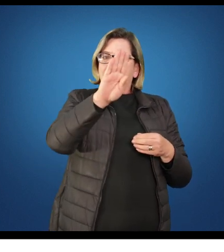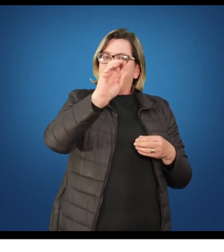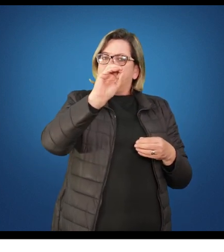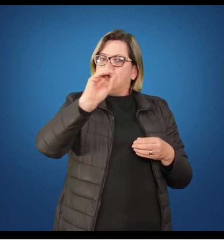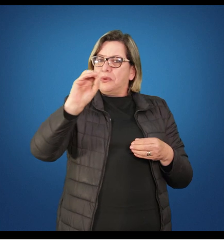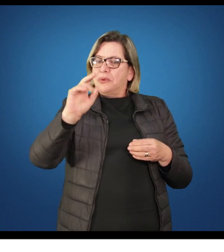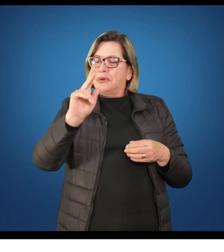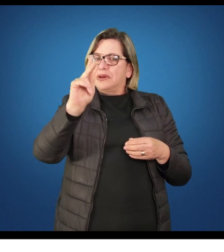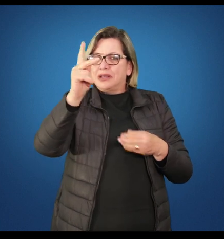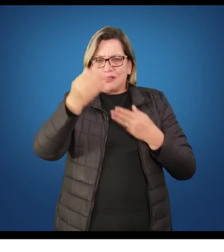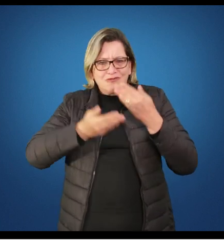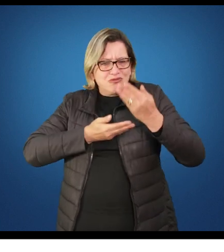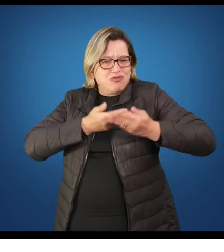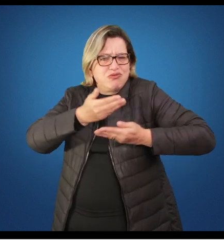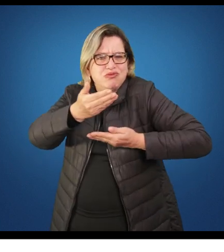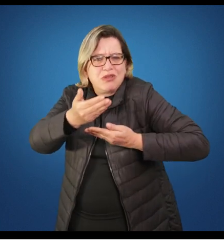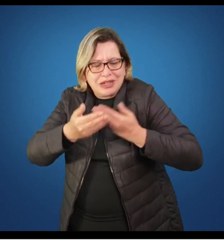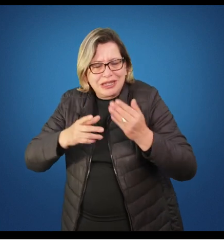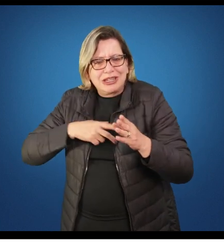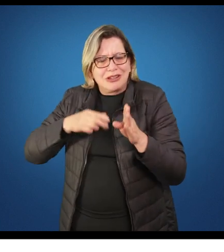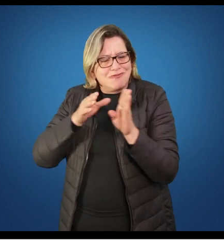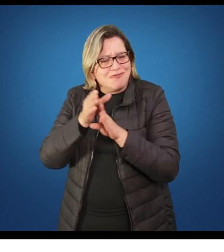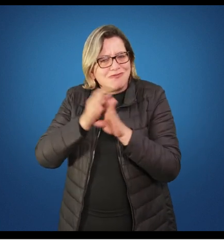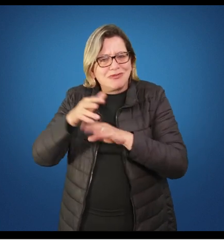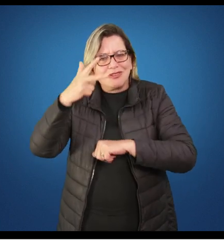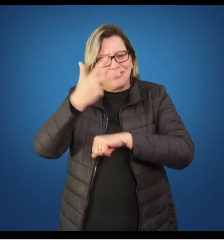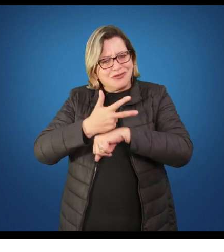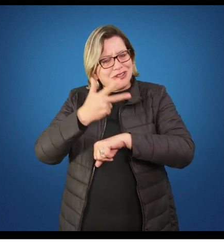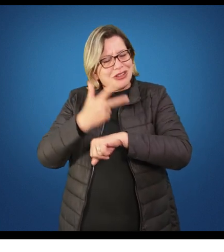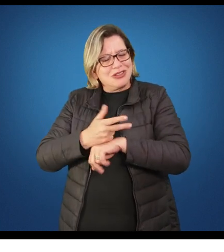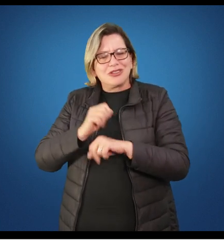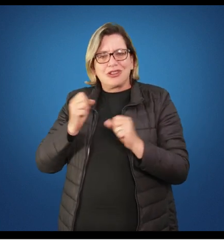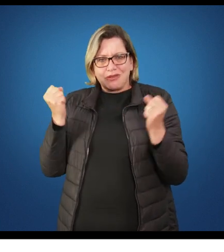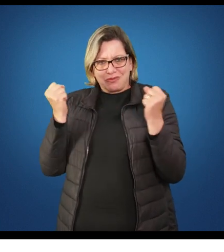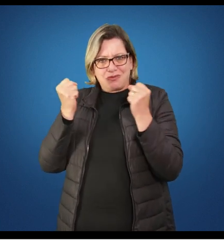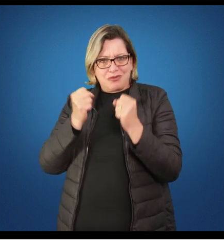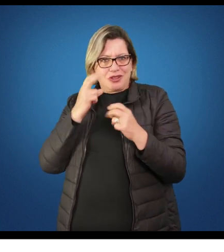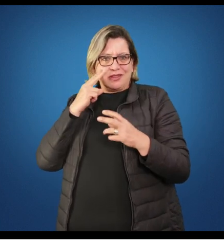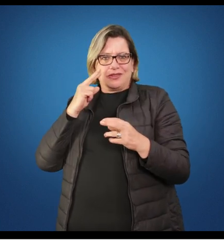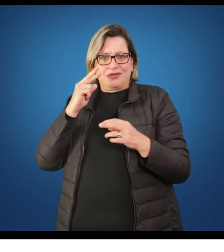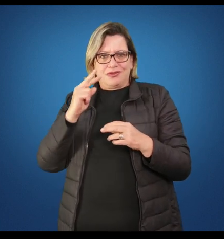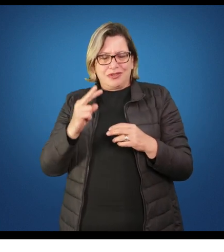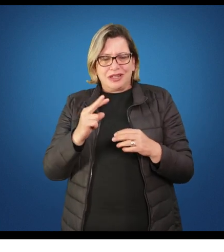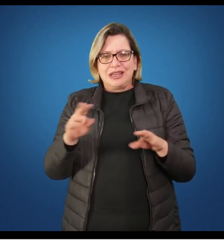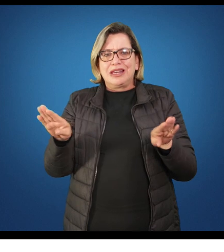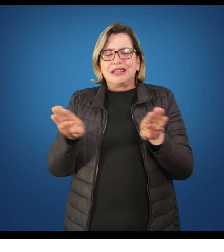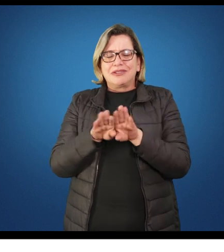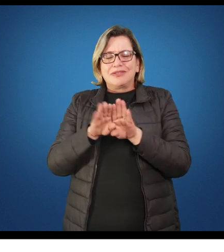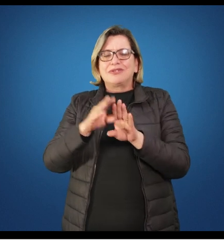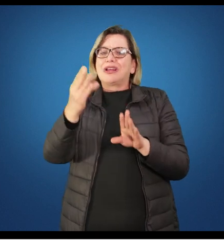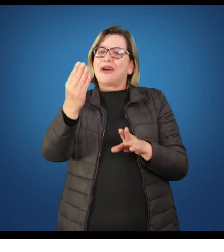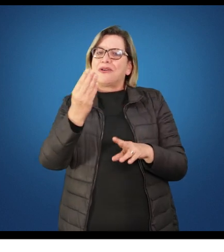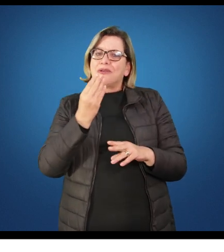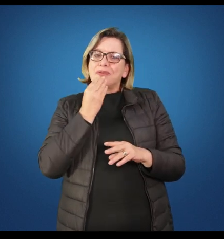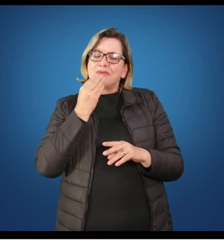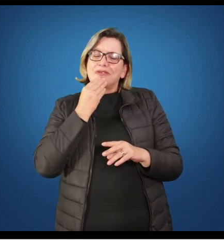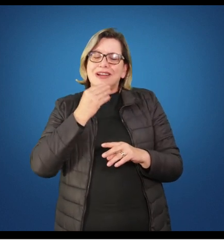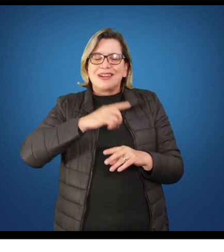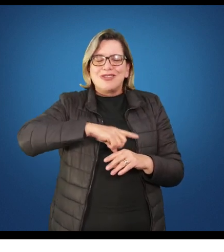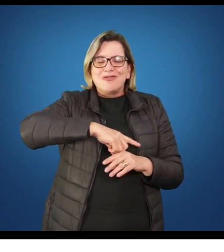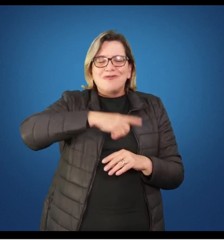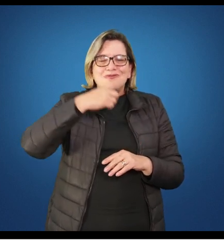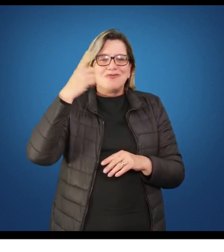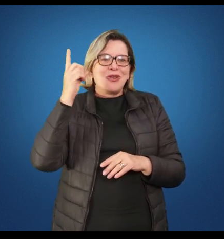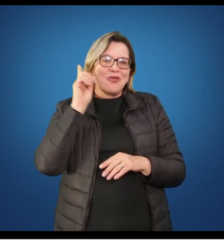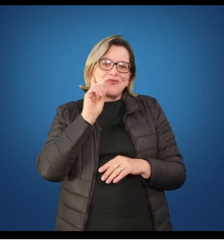interativo, com sugestões de alguns vídeos que vocês podem acessar. E, além disso, teremos a oportunidade de passar um dia aí